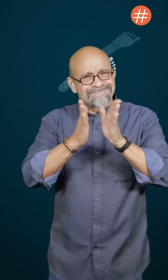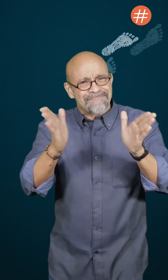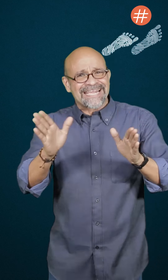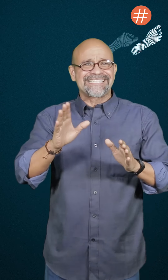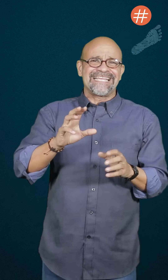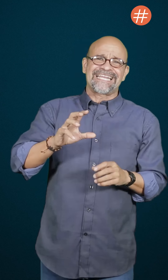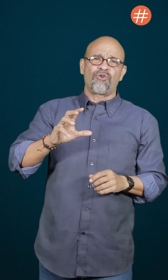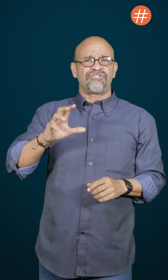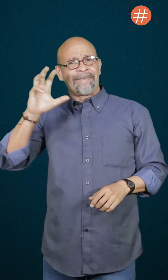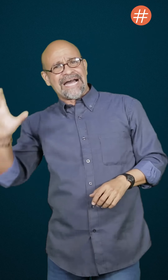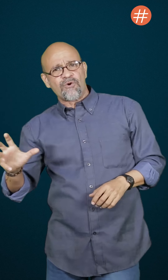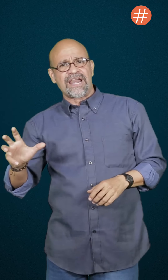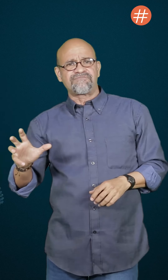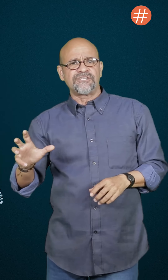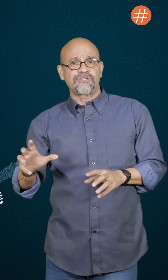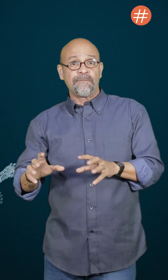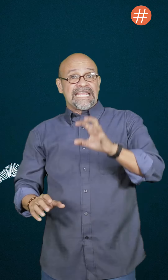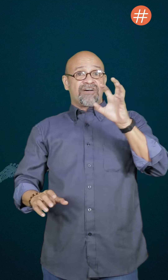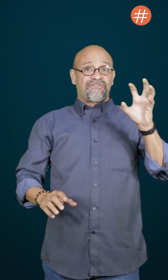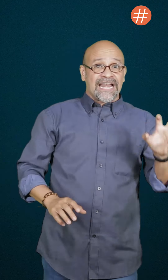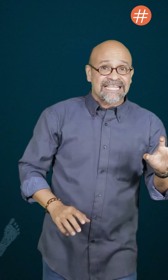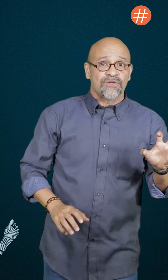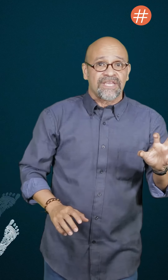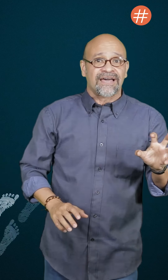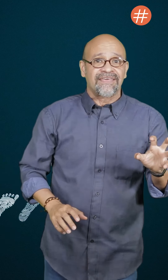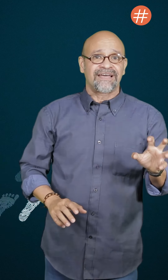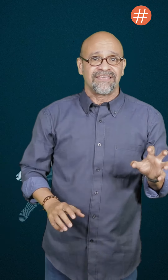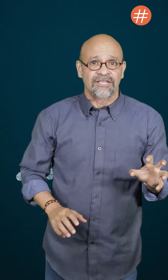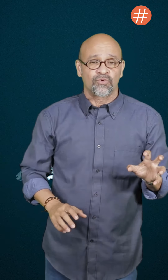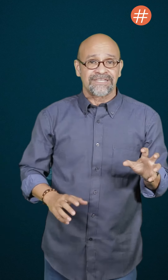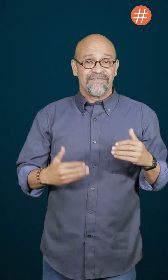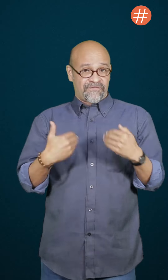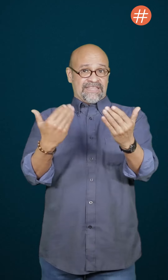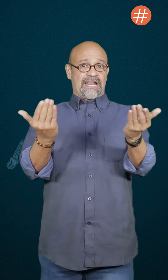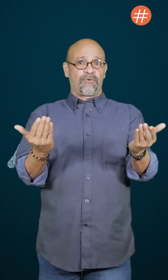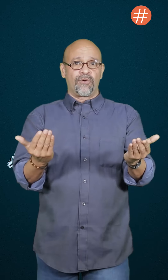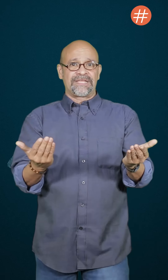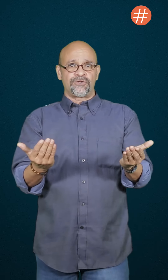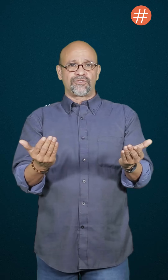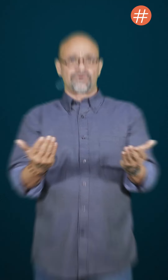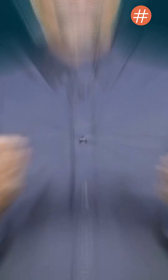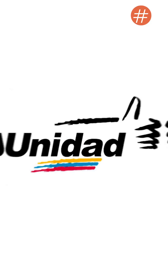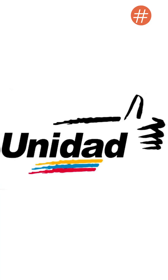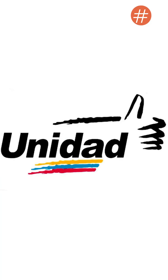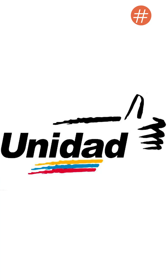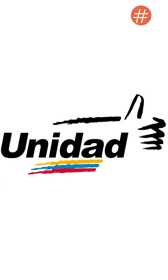dispersa entre los llamados a la abstención y la falta de unidad de candidaturas frente al polo patriótico. La MUT aparece